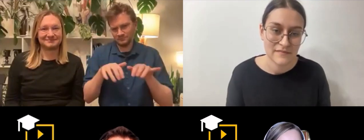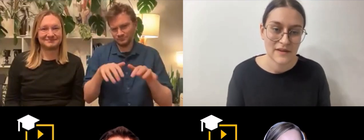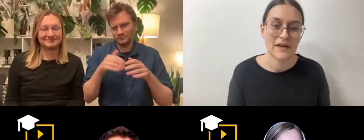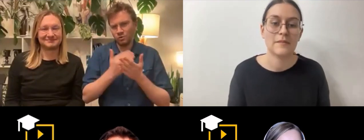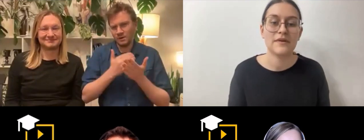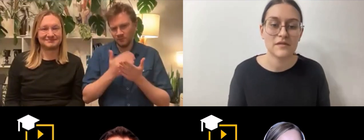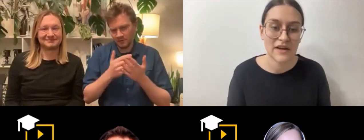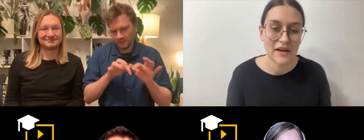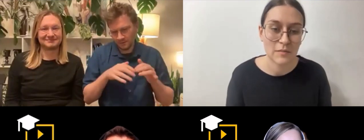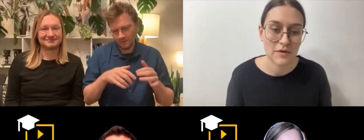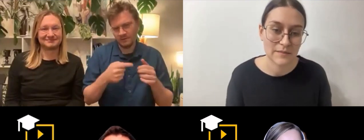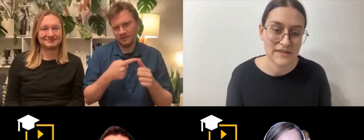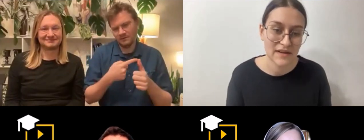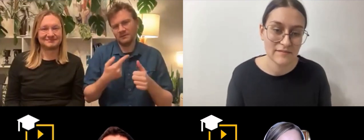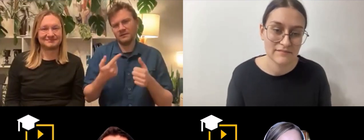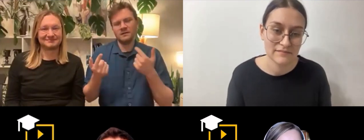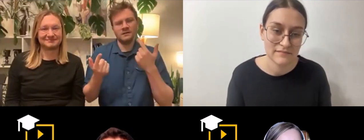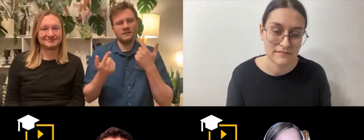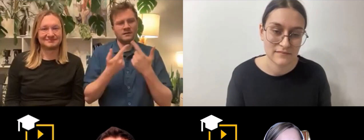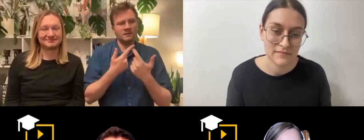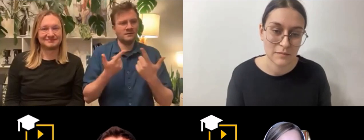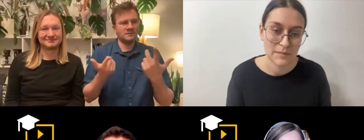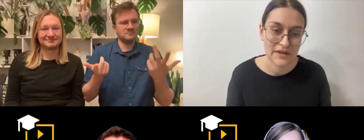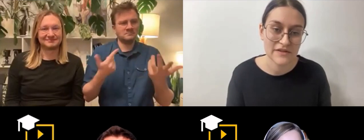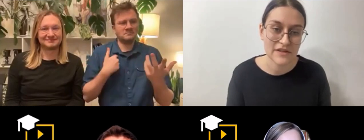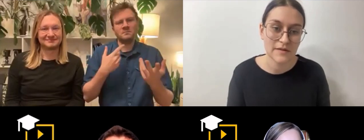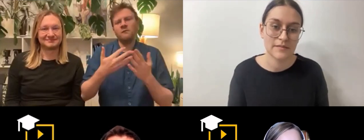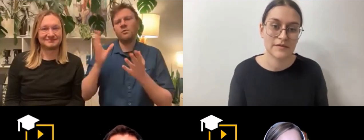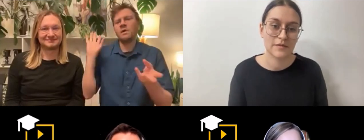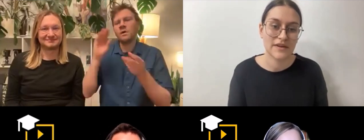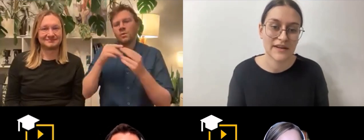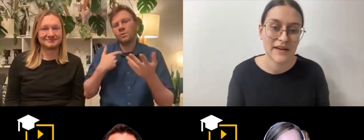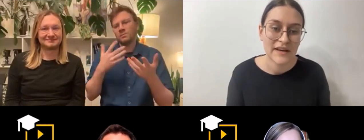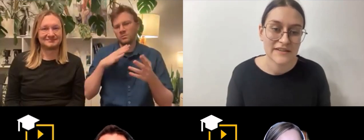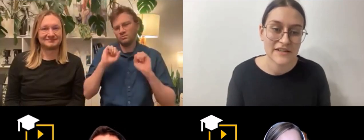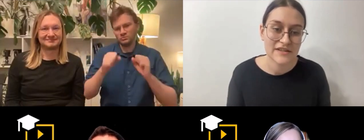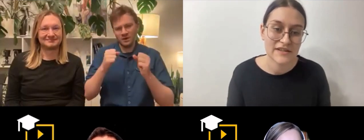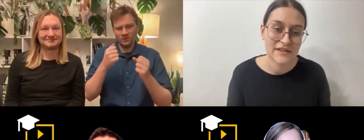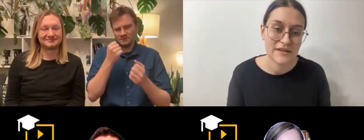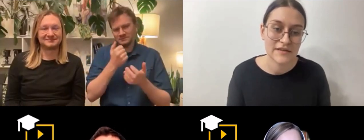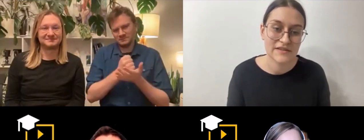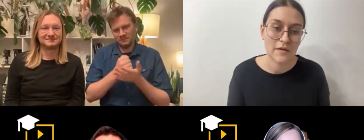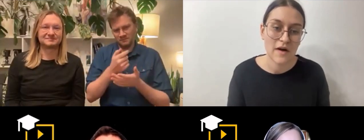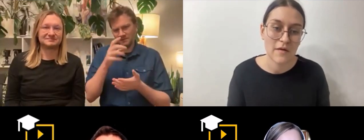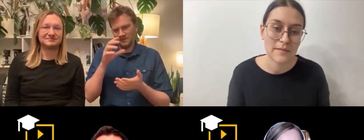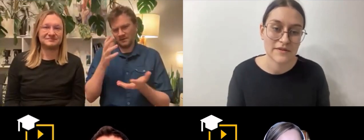Pracuję jako programista, po pierwsze. Po drugie też działałem przez